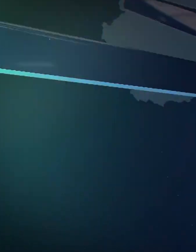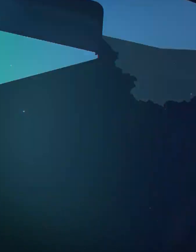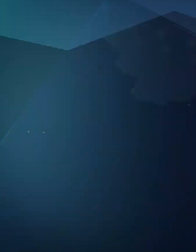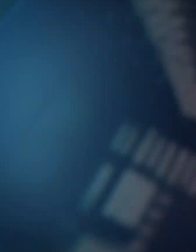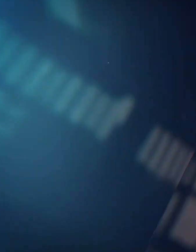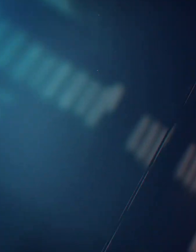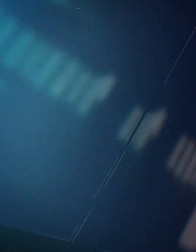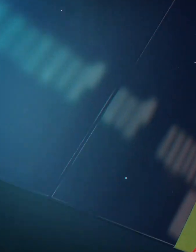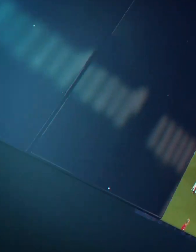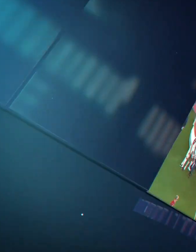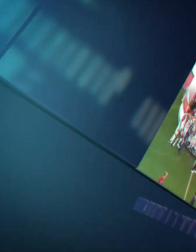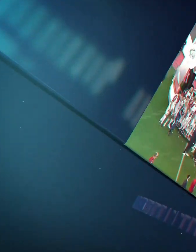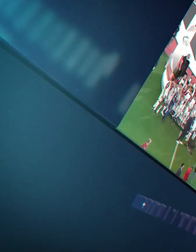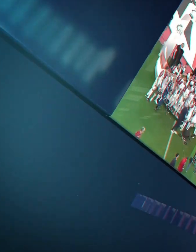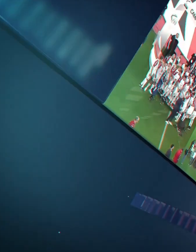Musica